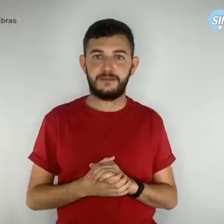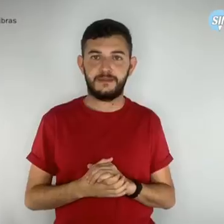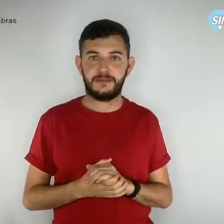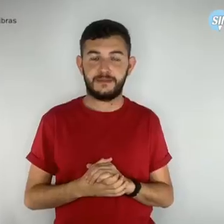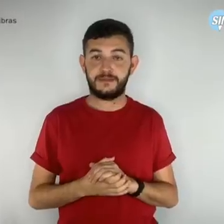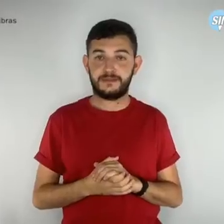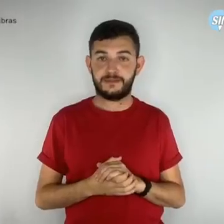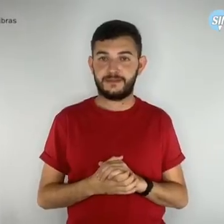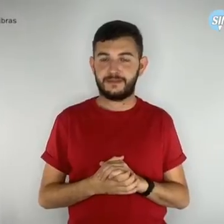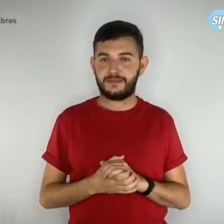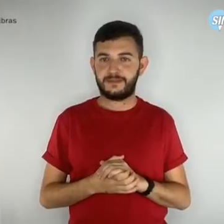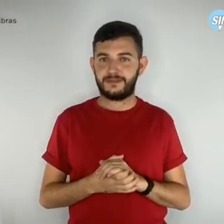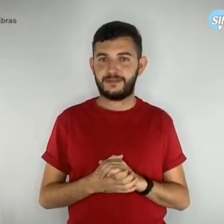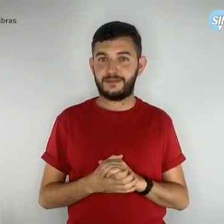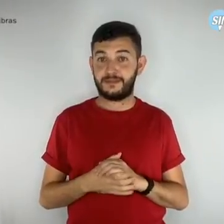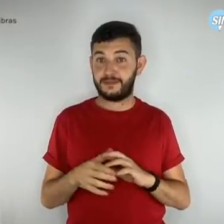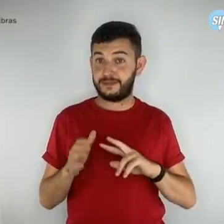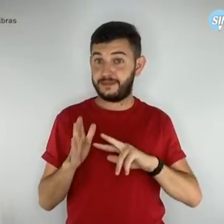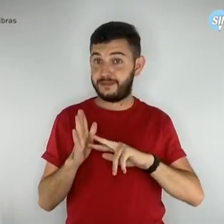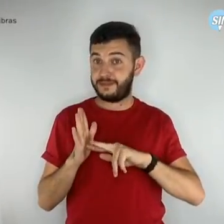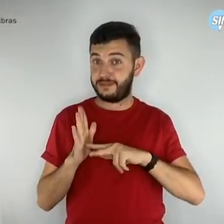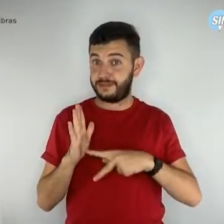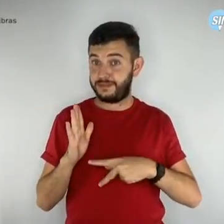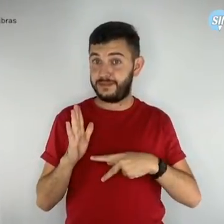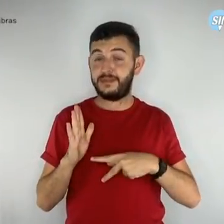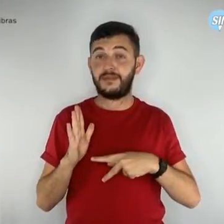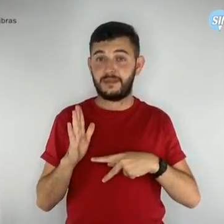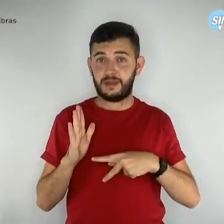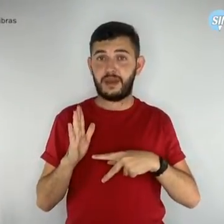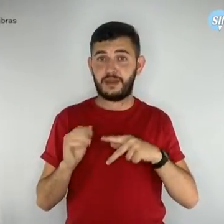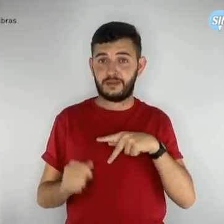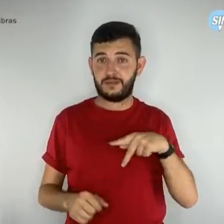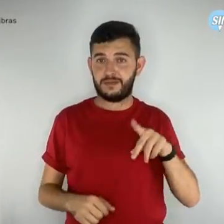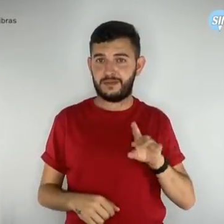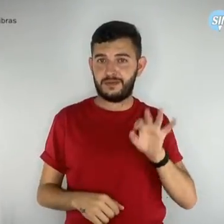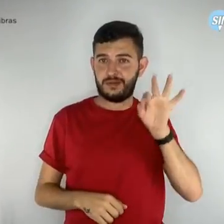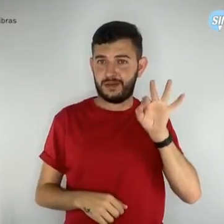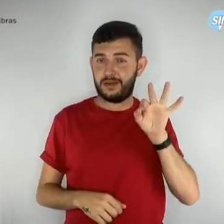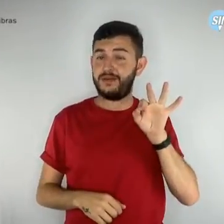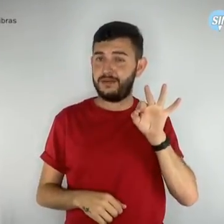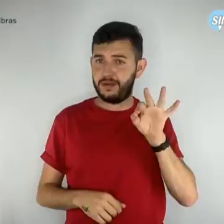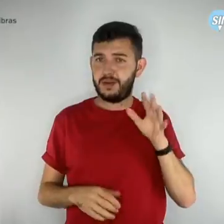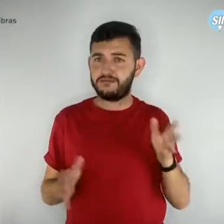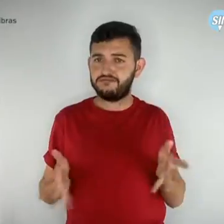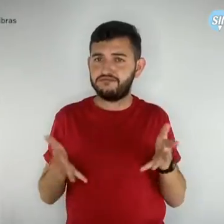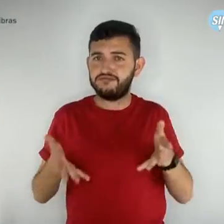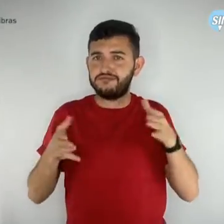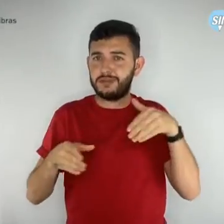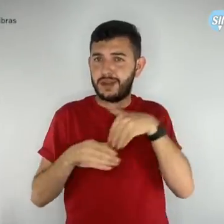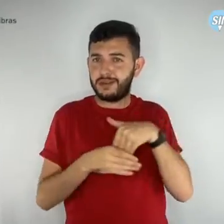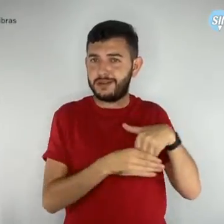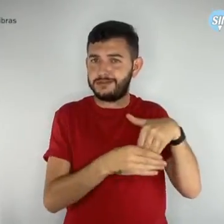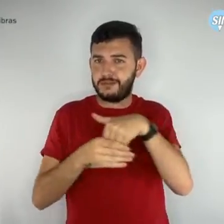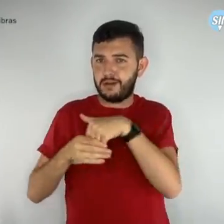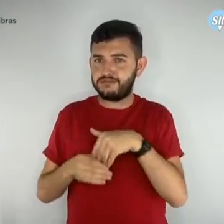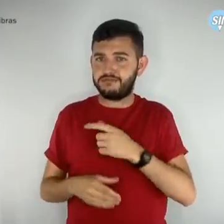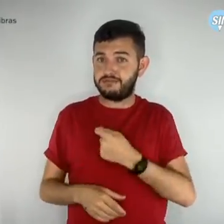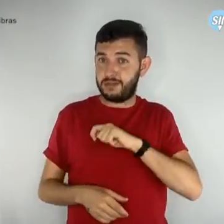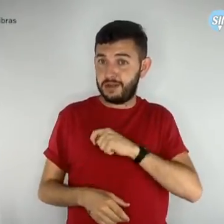Sim, proponha em curso eleição de novos delegados. Participe. A sua escola já tem delegado sindical?